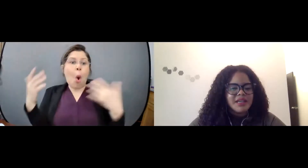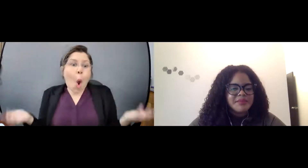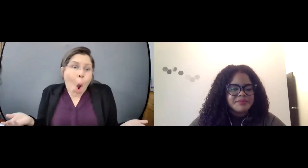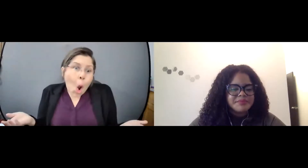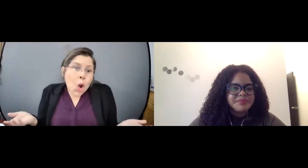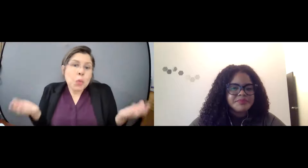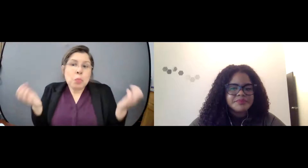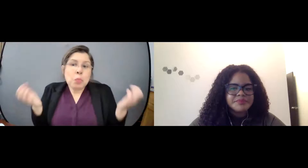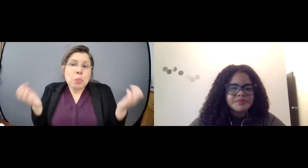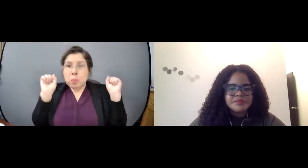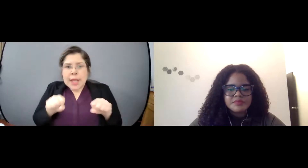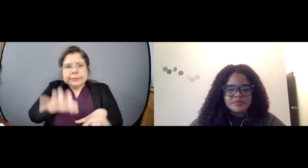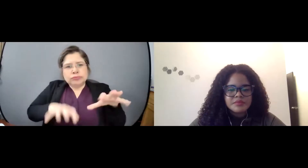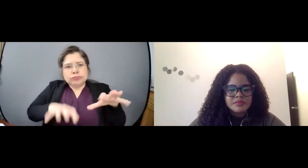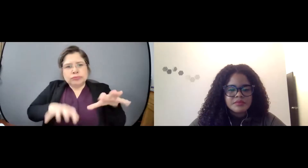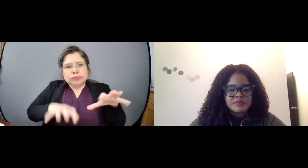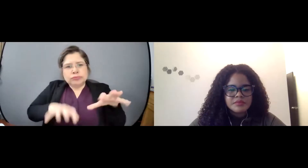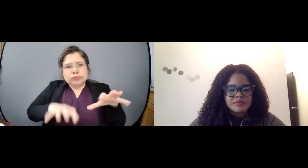comentarios en el chat, pueden utilizarlo.